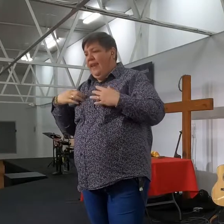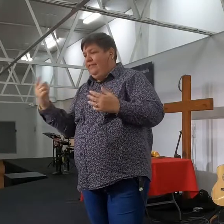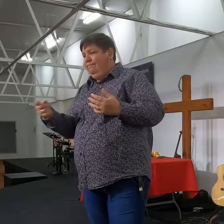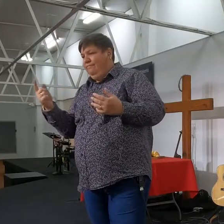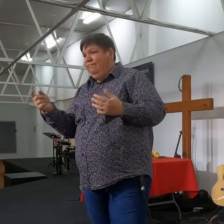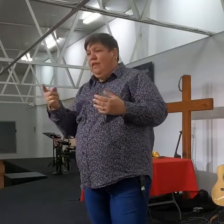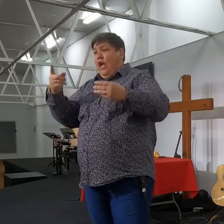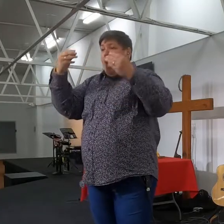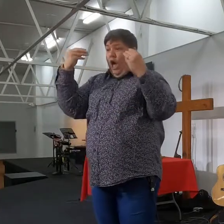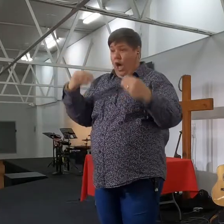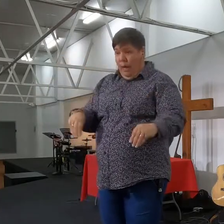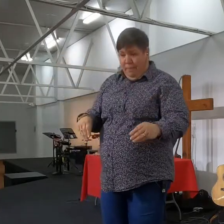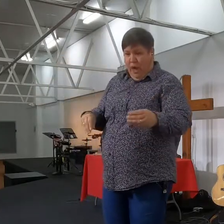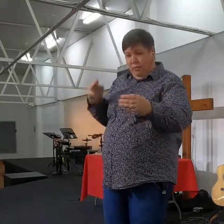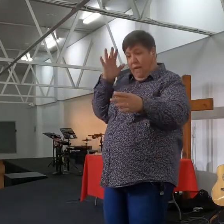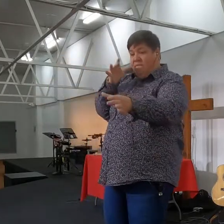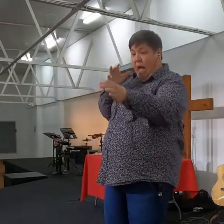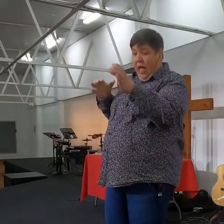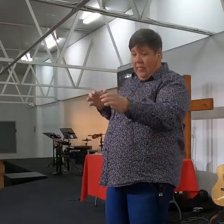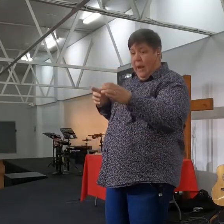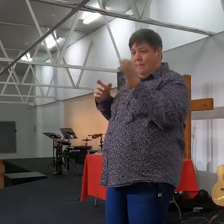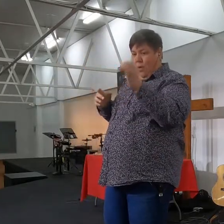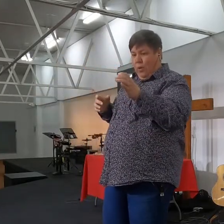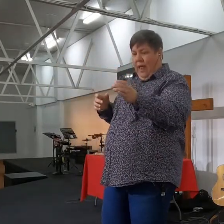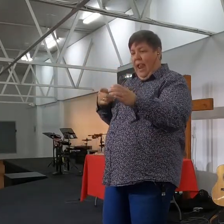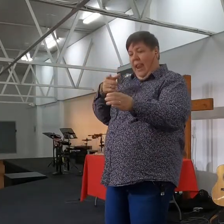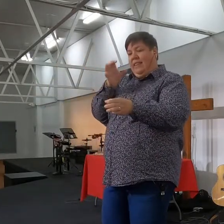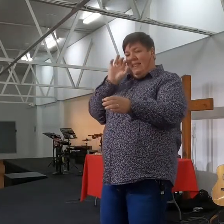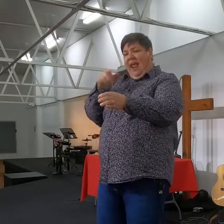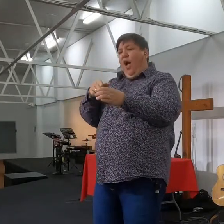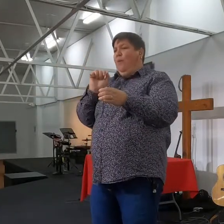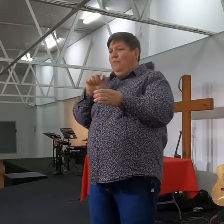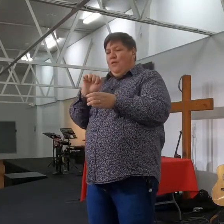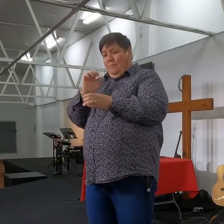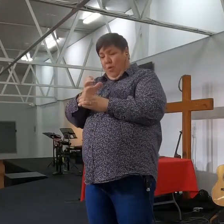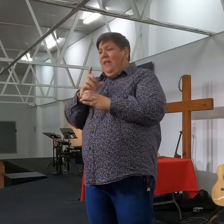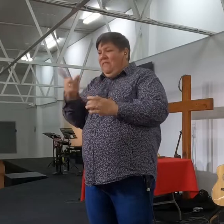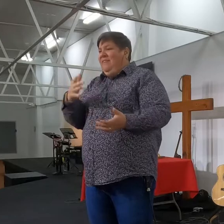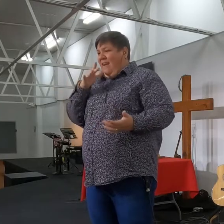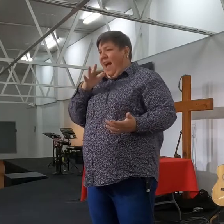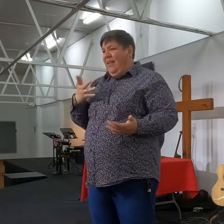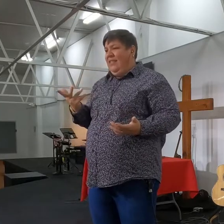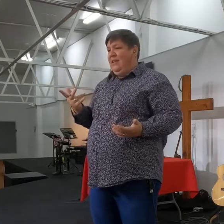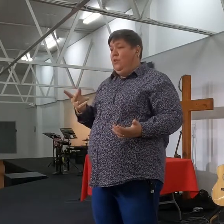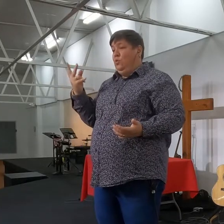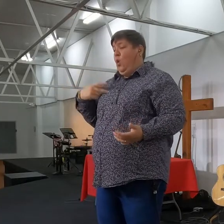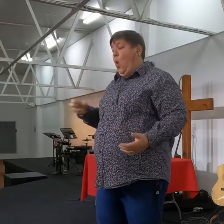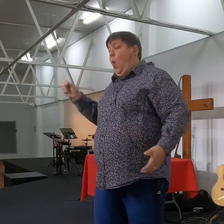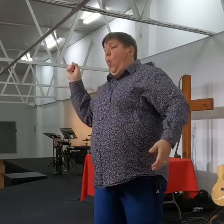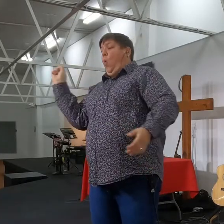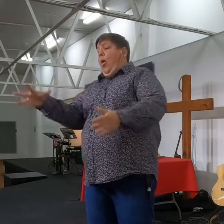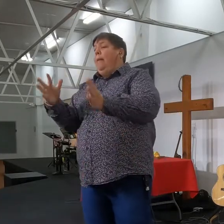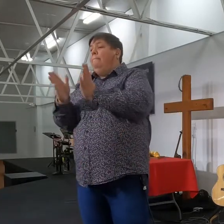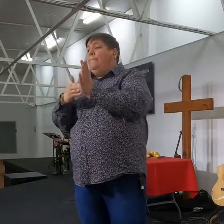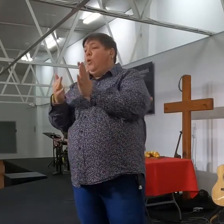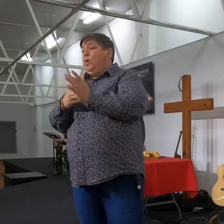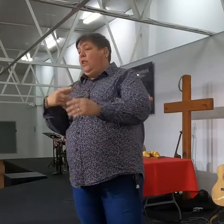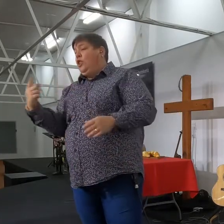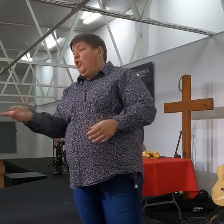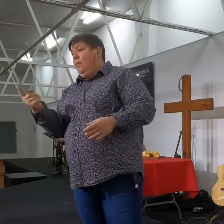gebruik om wat vir hy gemaakt is, dan is op sy gelukkigste. Weet, as ek nou my brood in die tuimeldroor gooi, en ek verwacht daar gaan toust uitkom, dan gaan